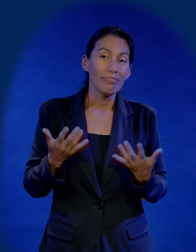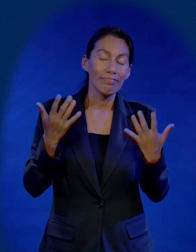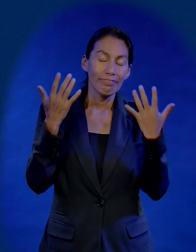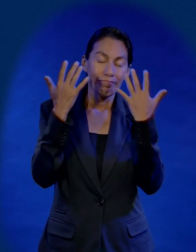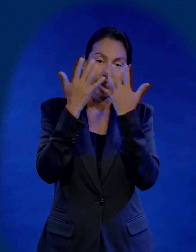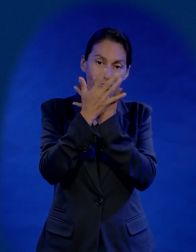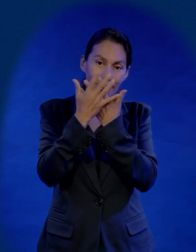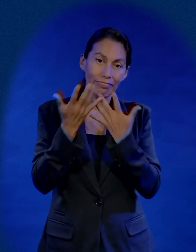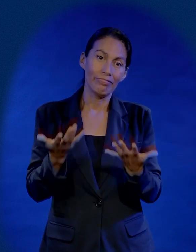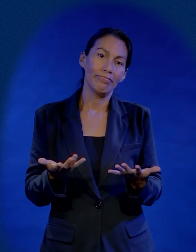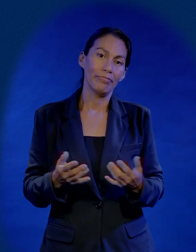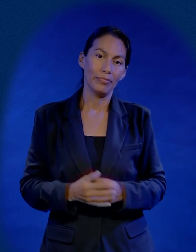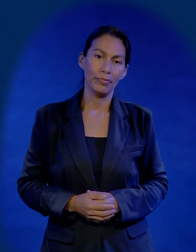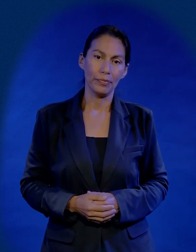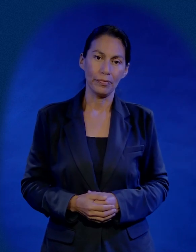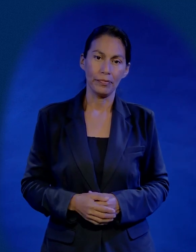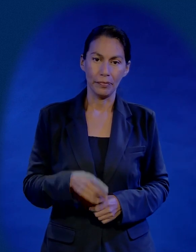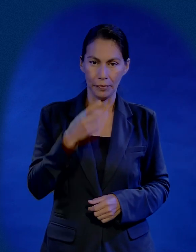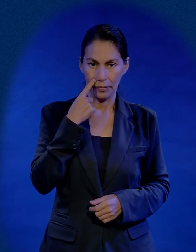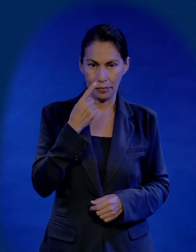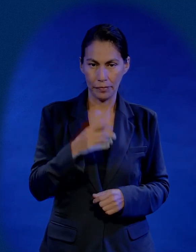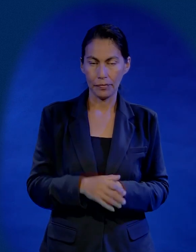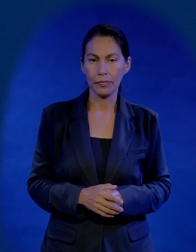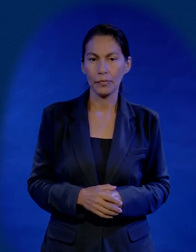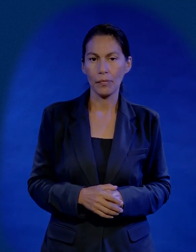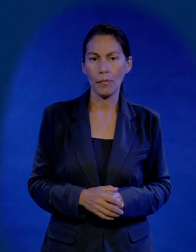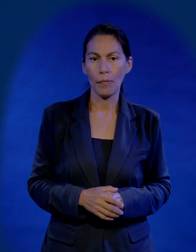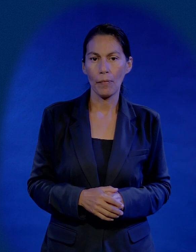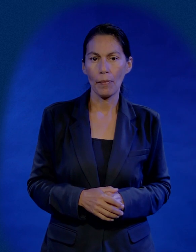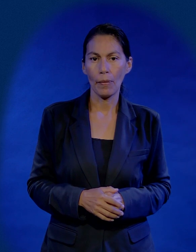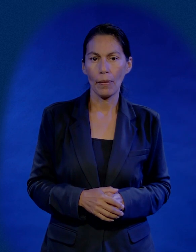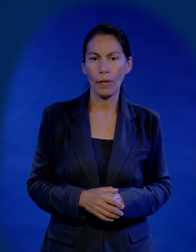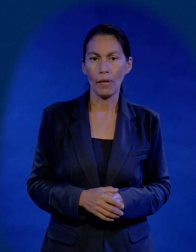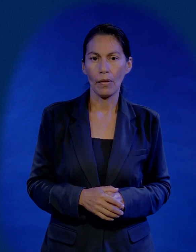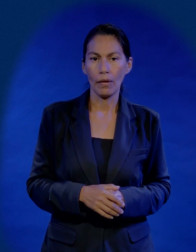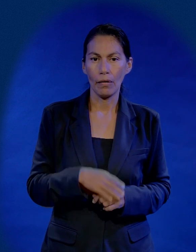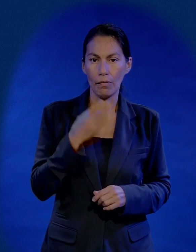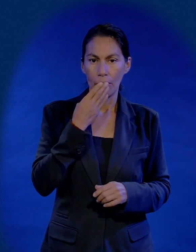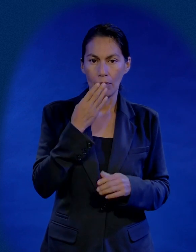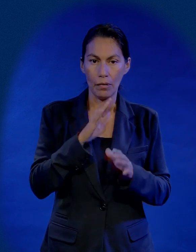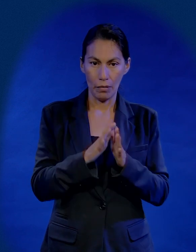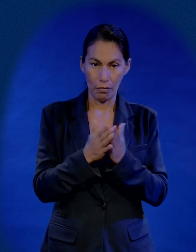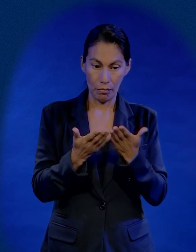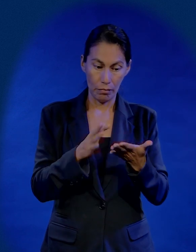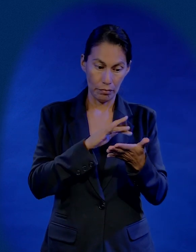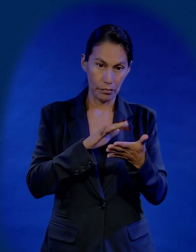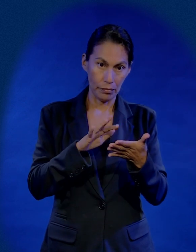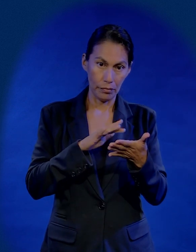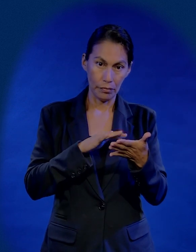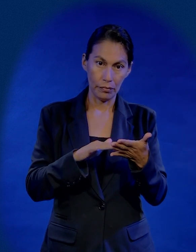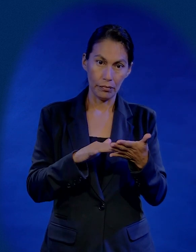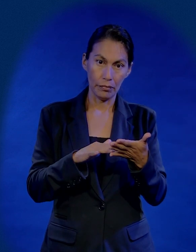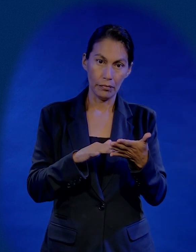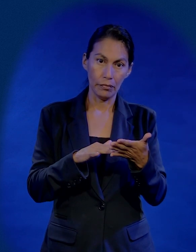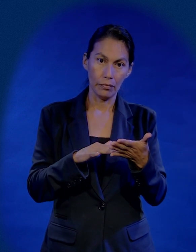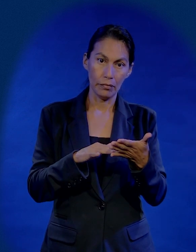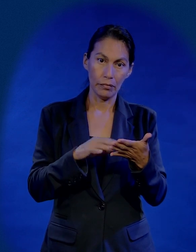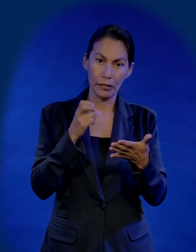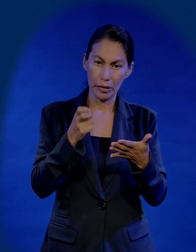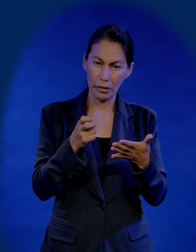Desde esa lógica, el pasaje que me gustaría que leamos juntos hoy, es un pasaje extraño.